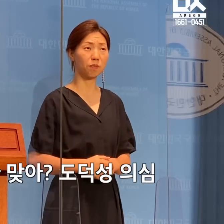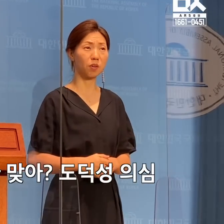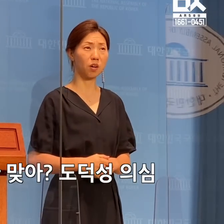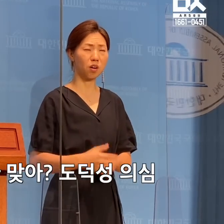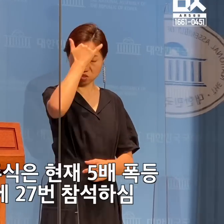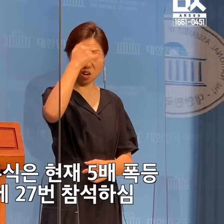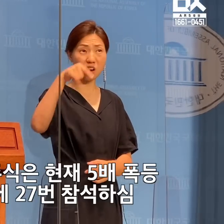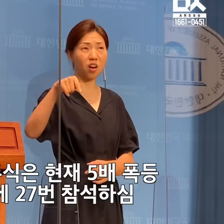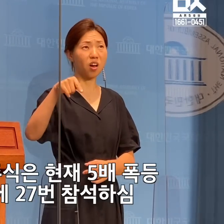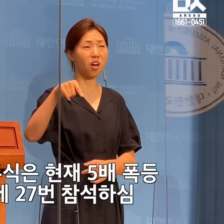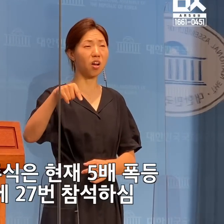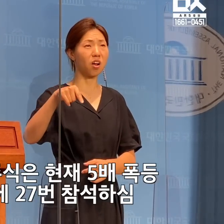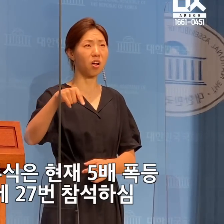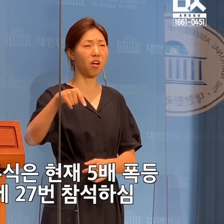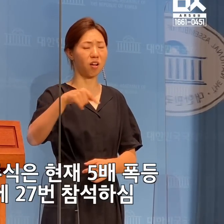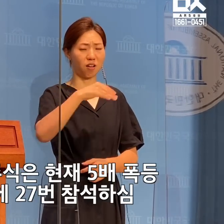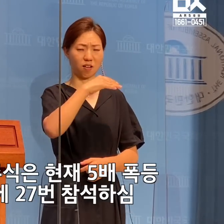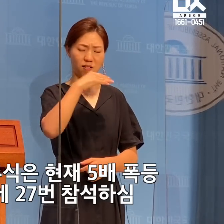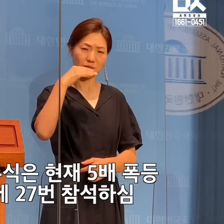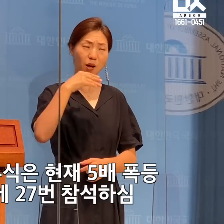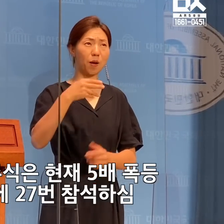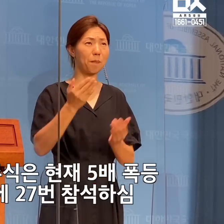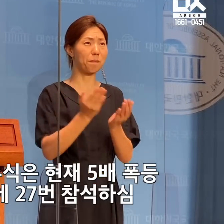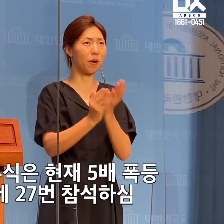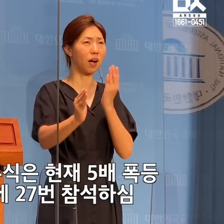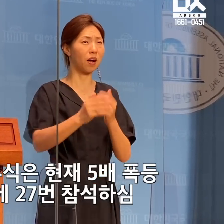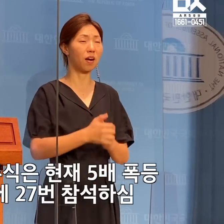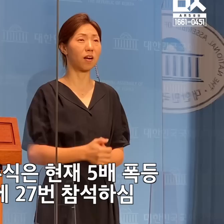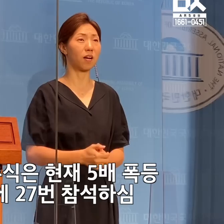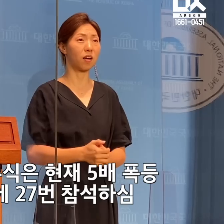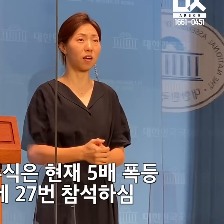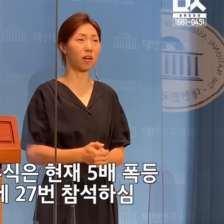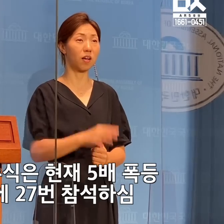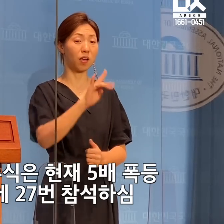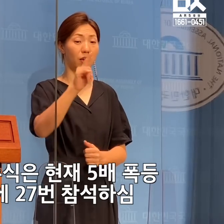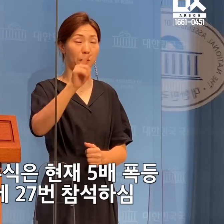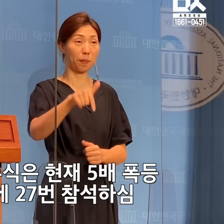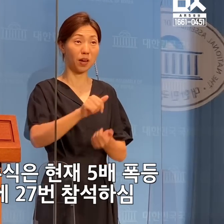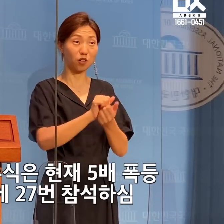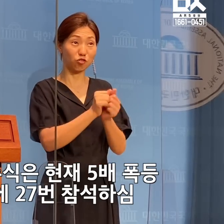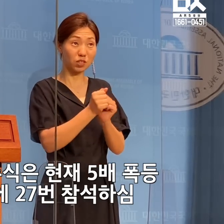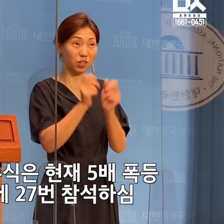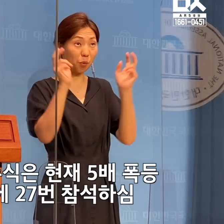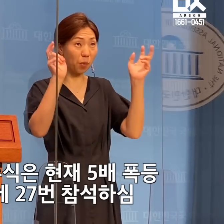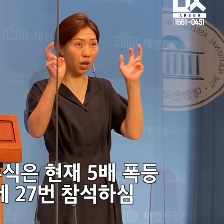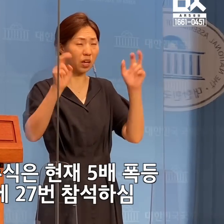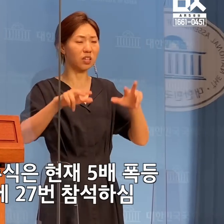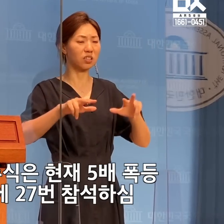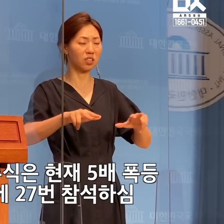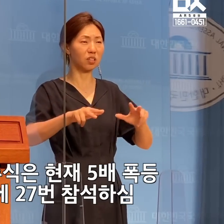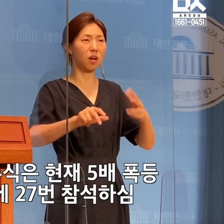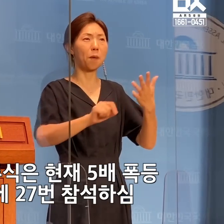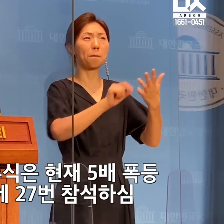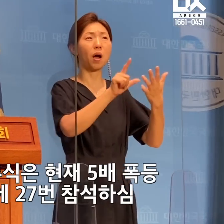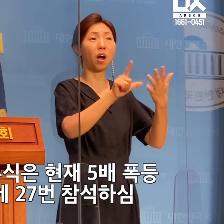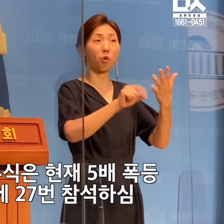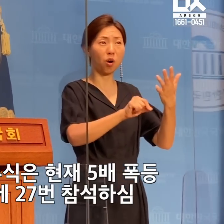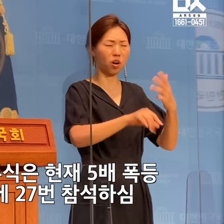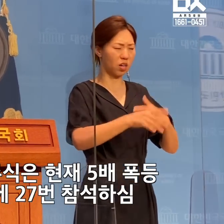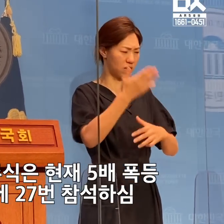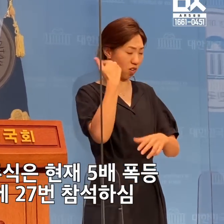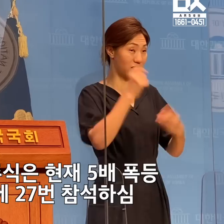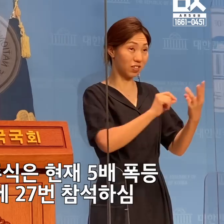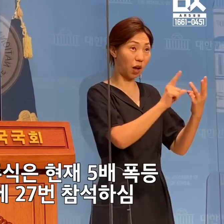않을 수 없습니다. 지난 3월 백청장이 매수한 백신 회사 주식은 8월 현재 국목과의 5배까지